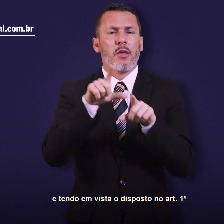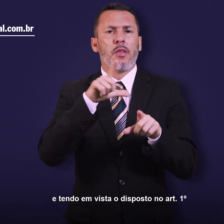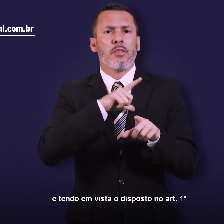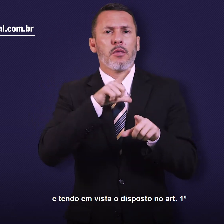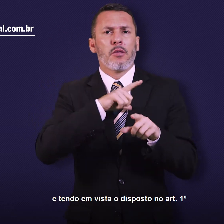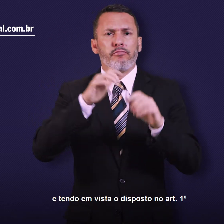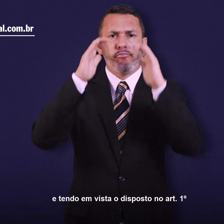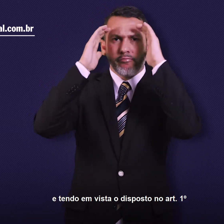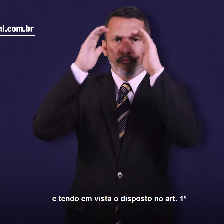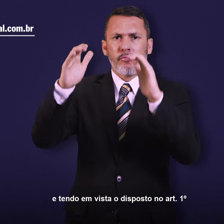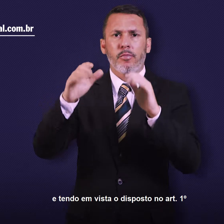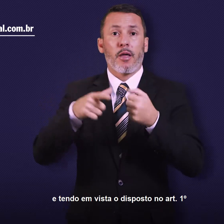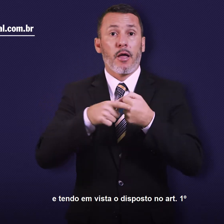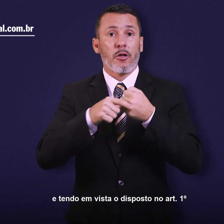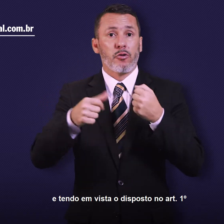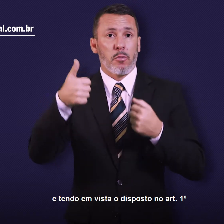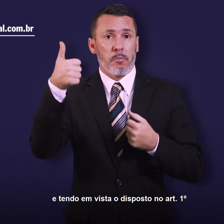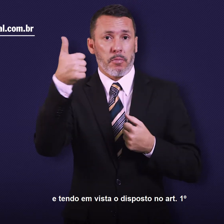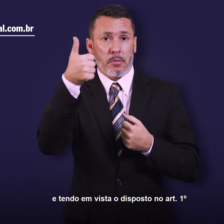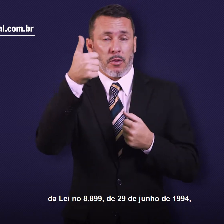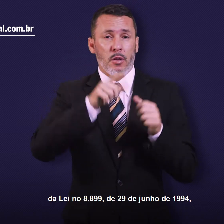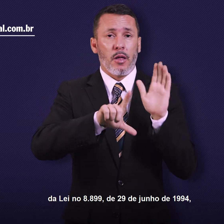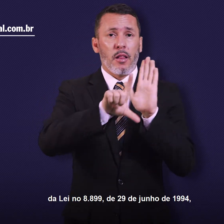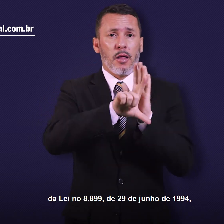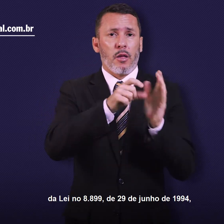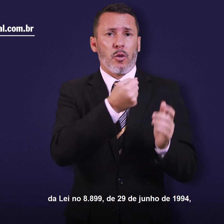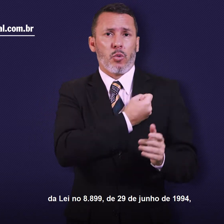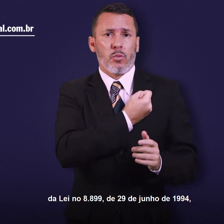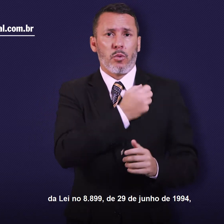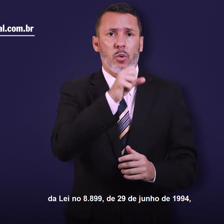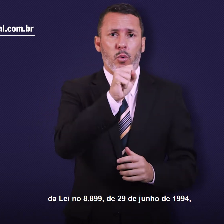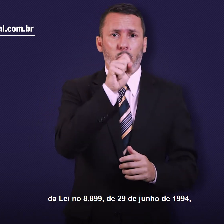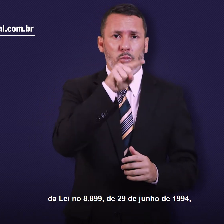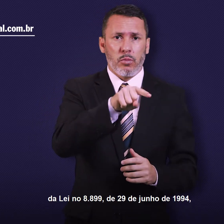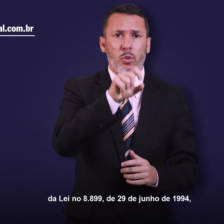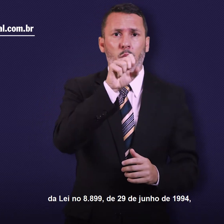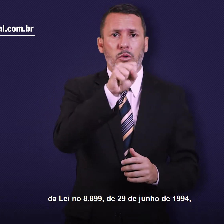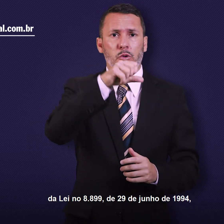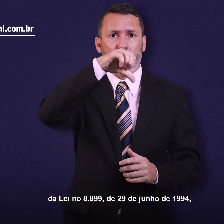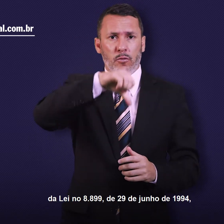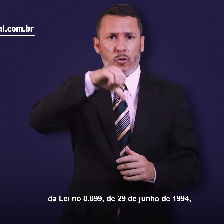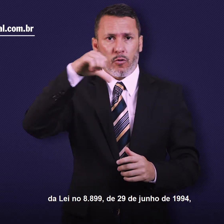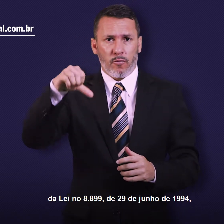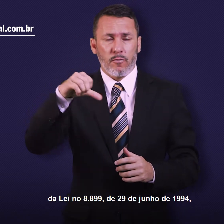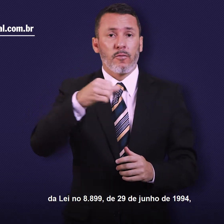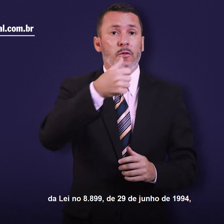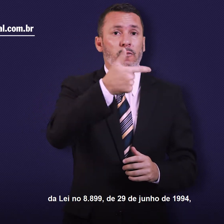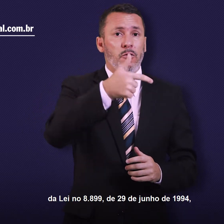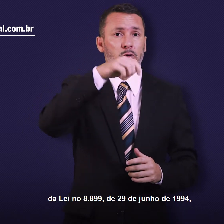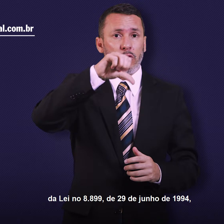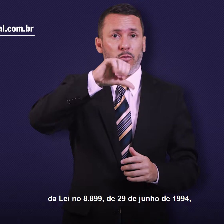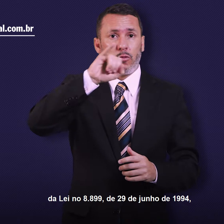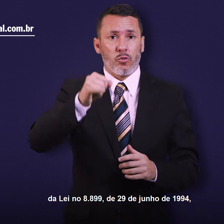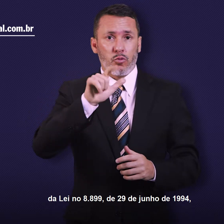vista o disposto no artigo 1º da Lei nº 8.899, de 29 de julho de